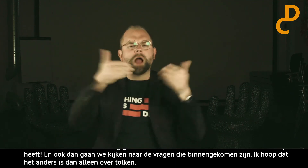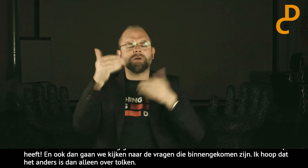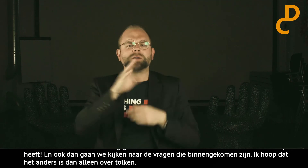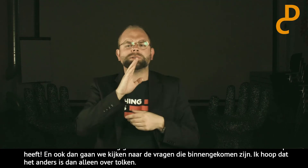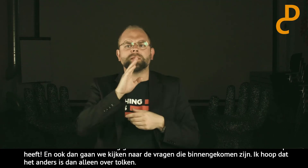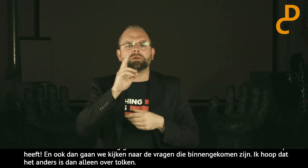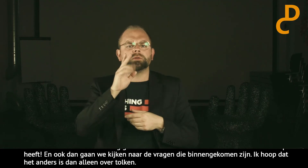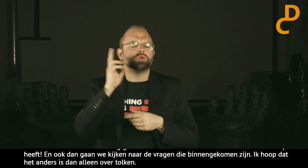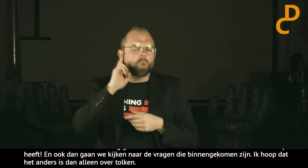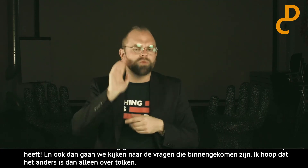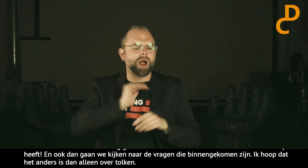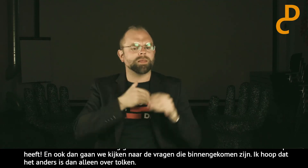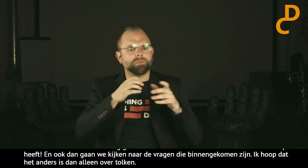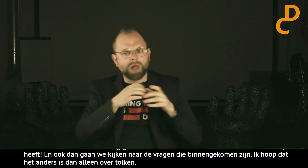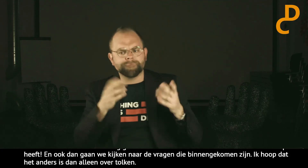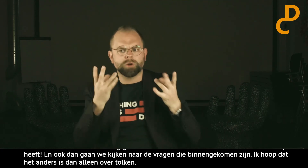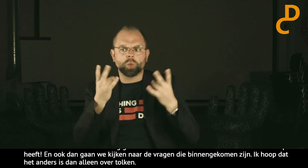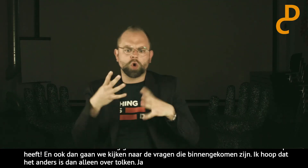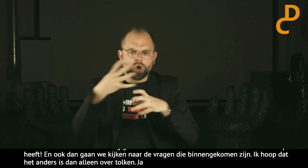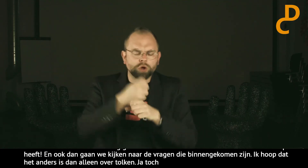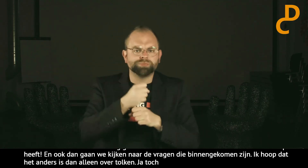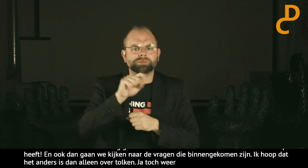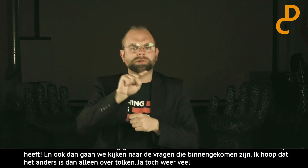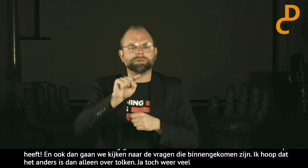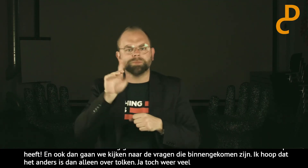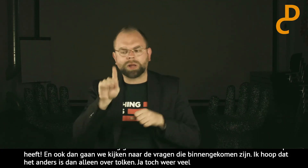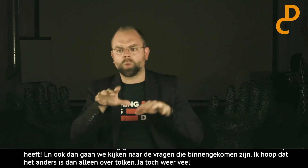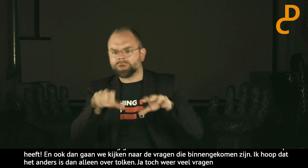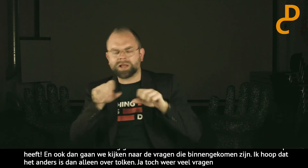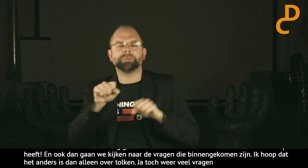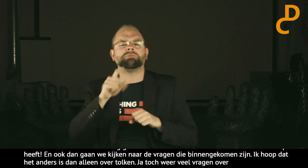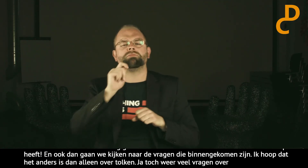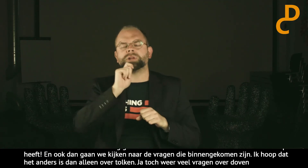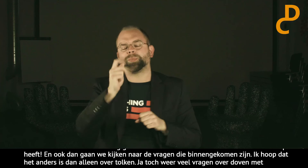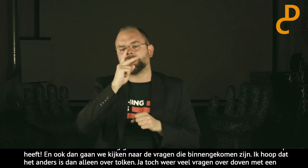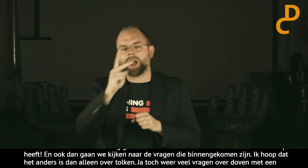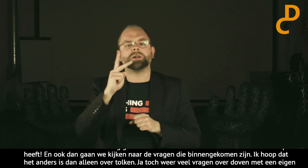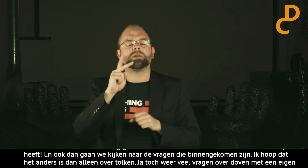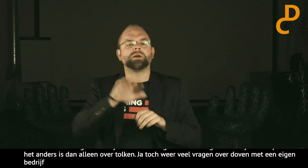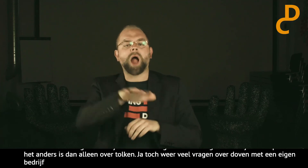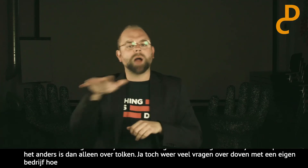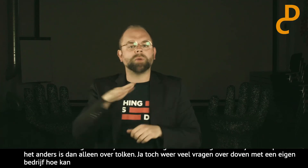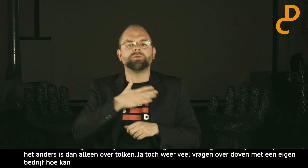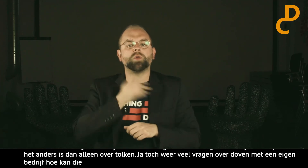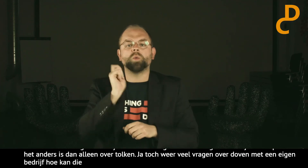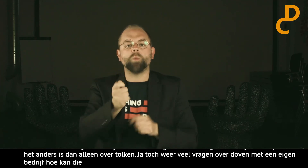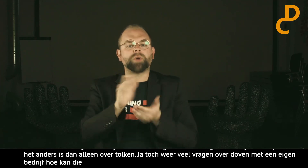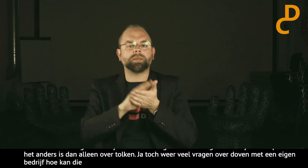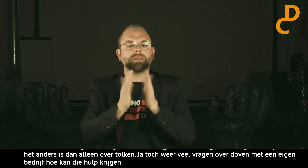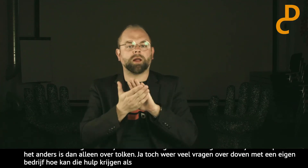Ja, toch wel weer veel vragen. Als het doof een eigen bedrijf heeft, hoe kan die hulp krijgen als zzp'er? Ik geef als tip, kijk even